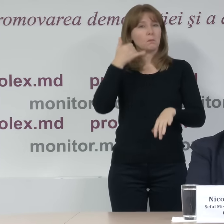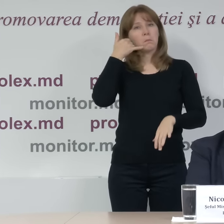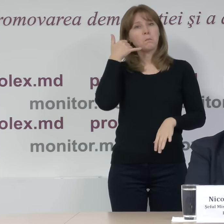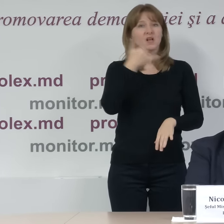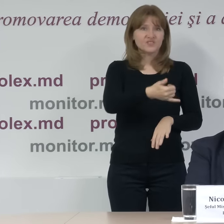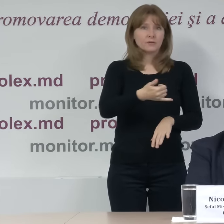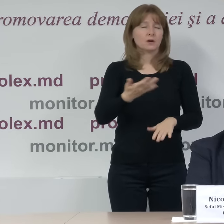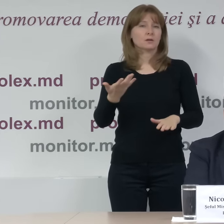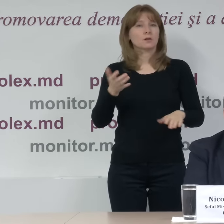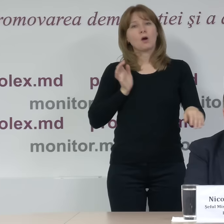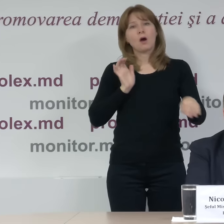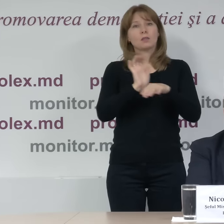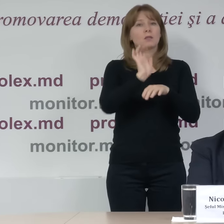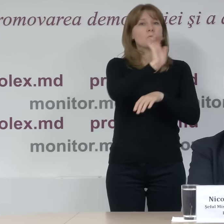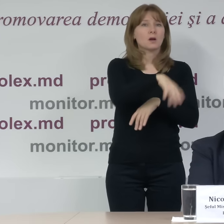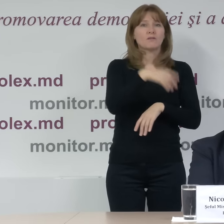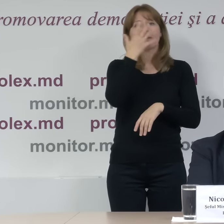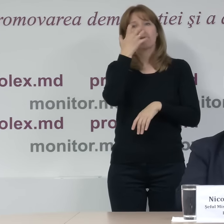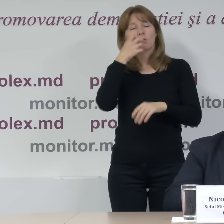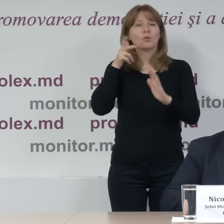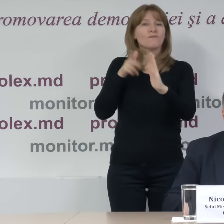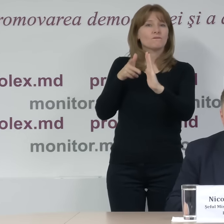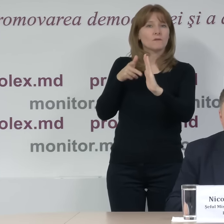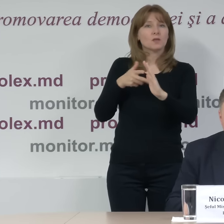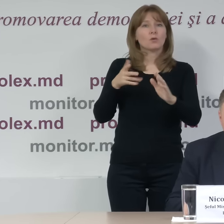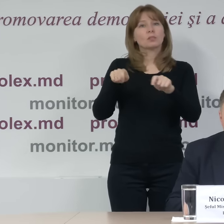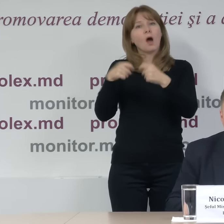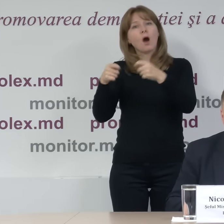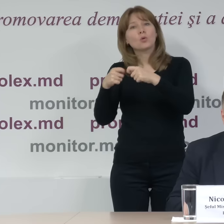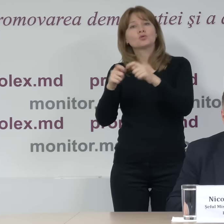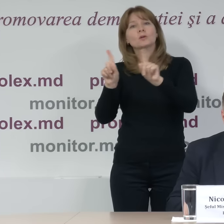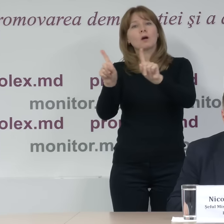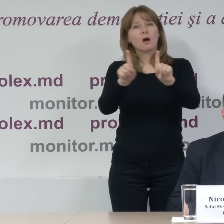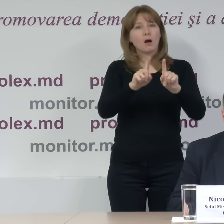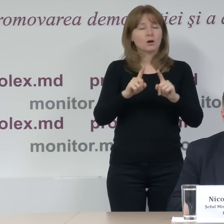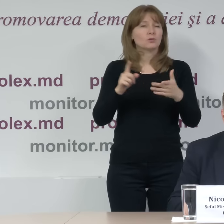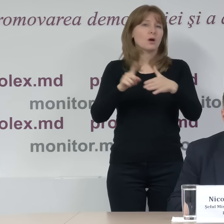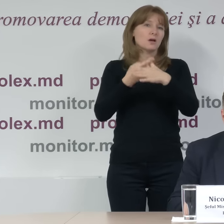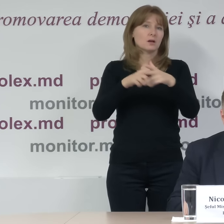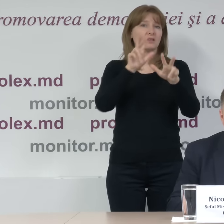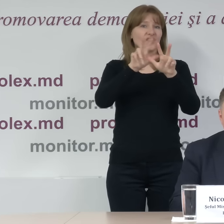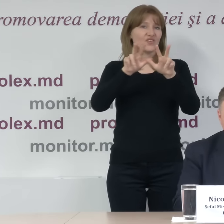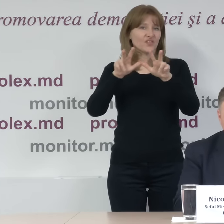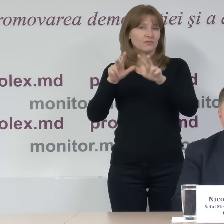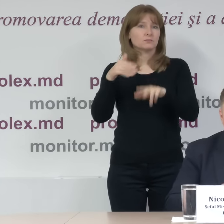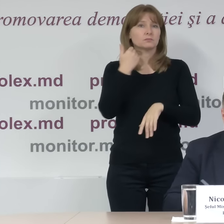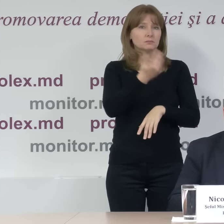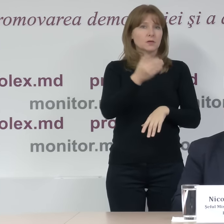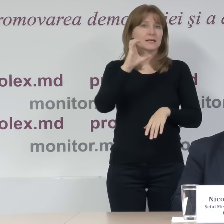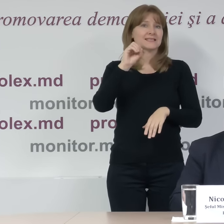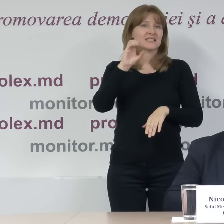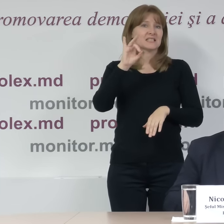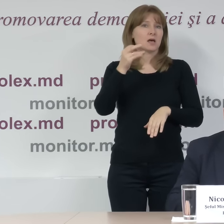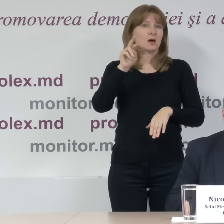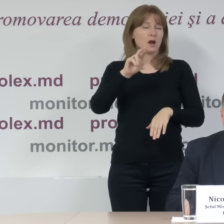eventuale încălcări, neregul, pe care le constată. De asemenea, la adresa de e-mail sesizare a ronpromulex.medie.